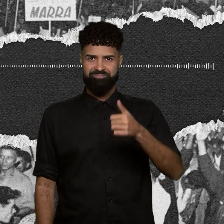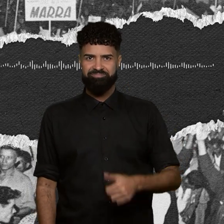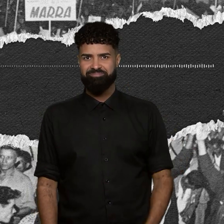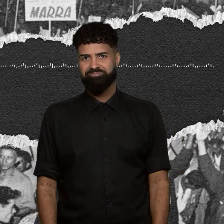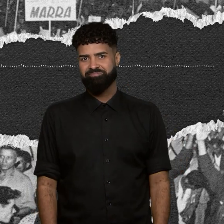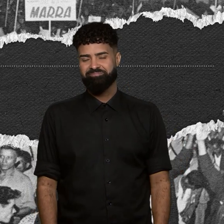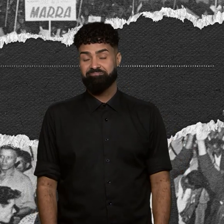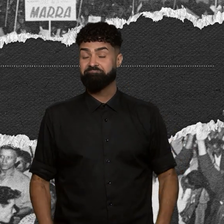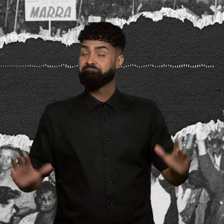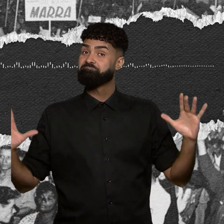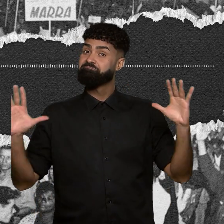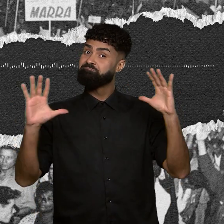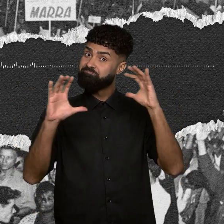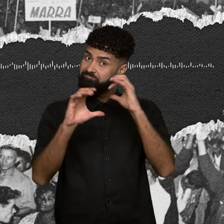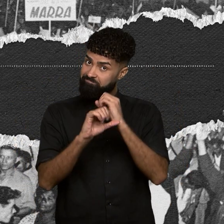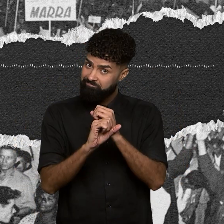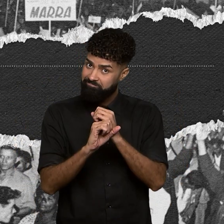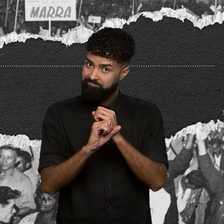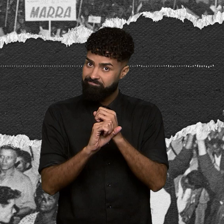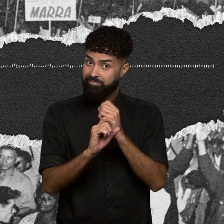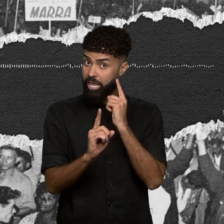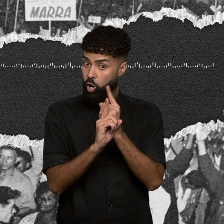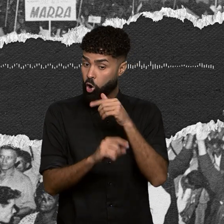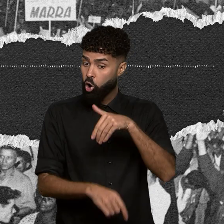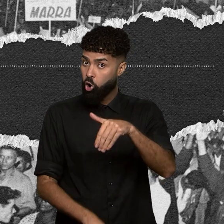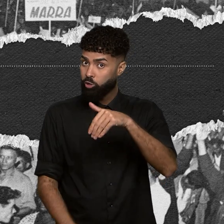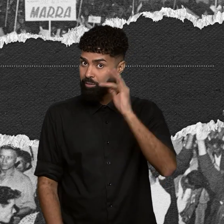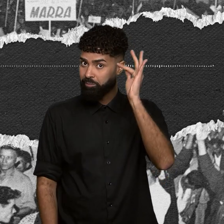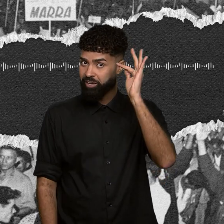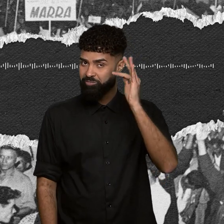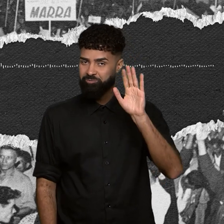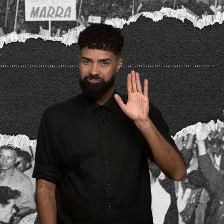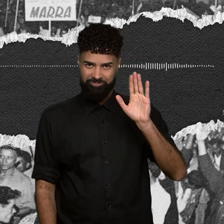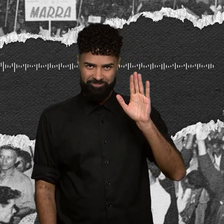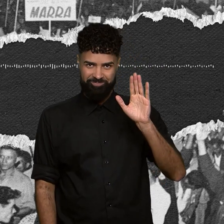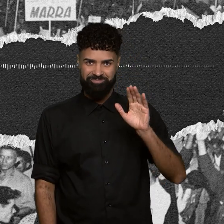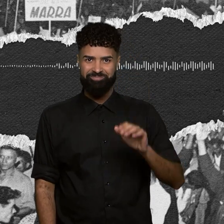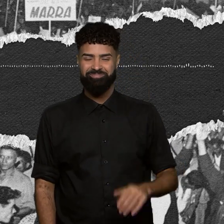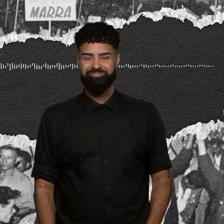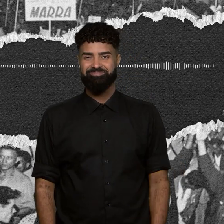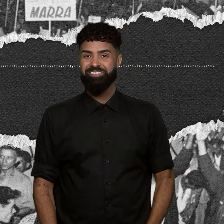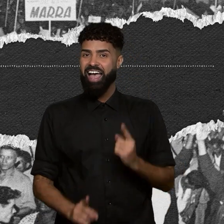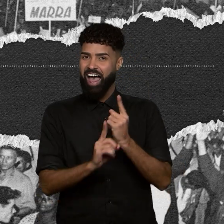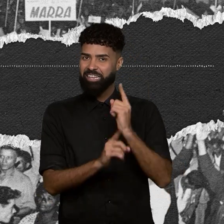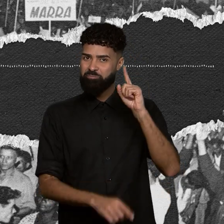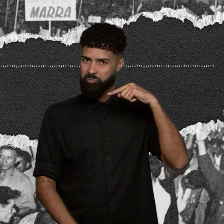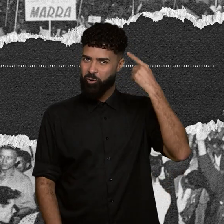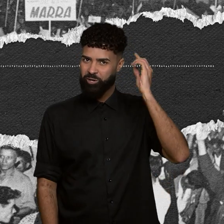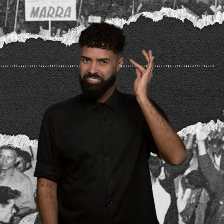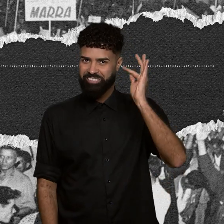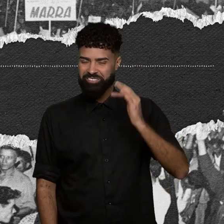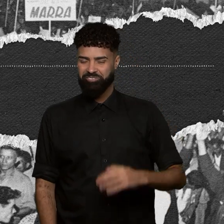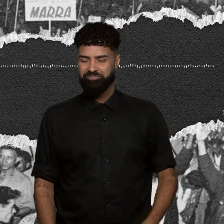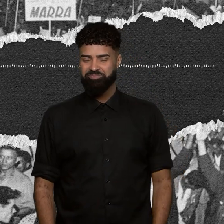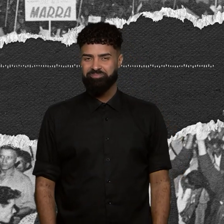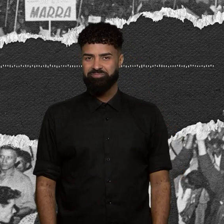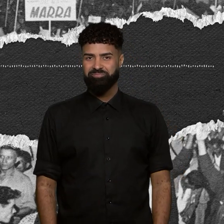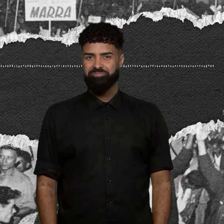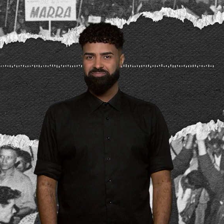61998621971 A gente fica por aqui mas se vê em breve. Tchau! Tchau! até a próxima! Tchau! Tchau!